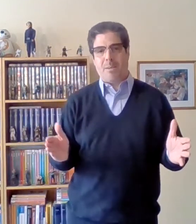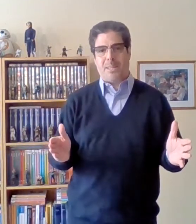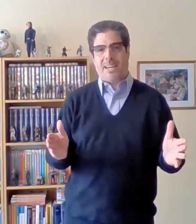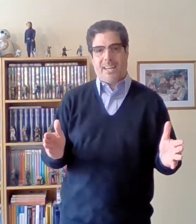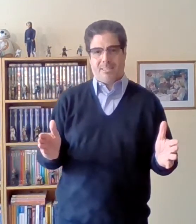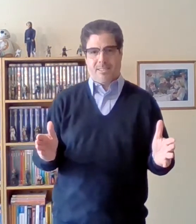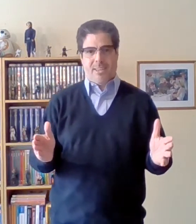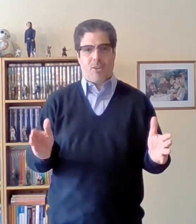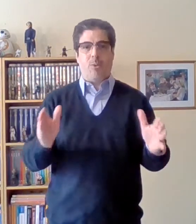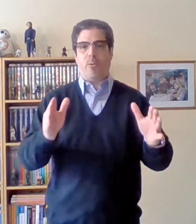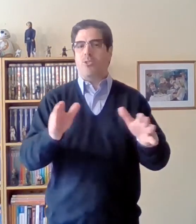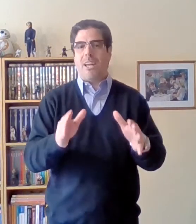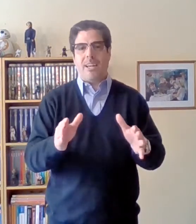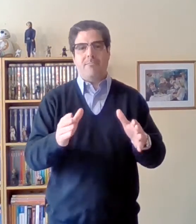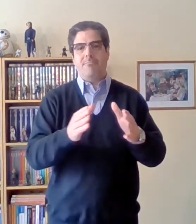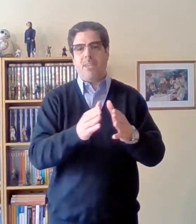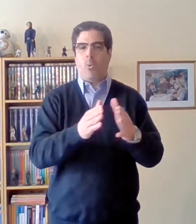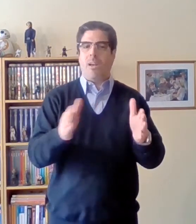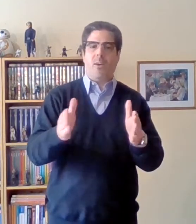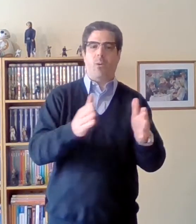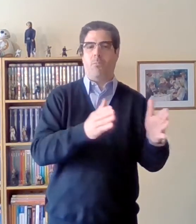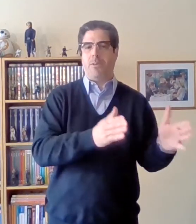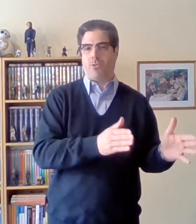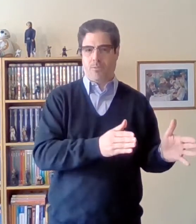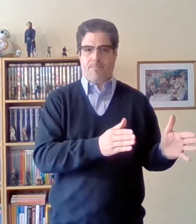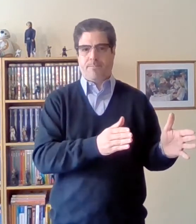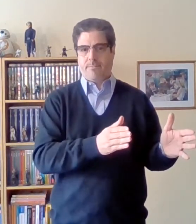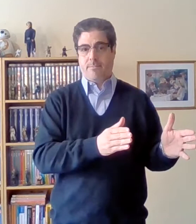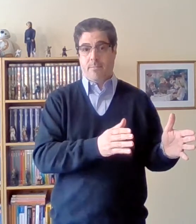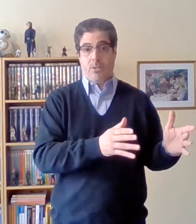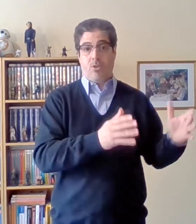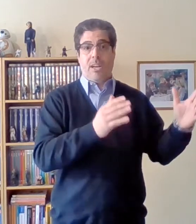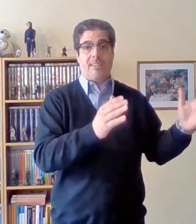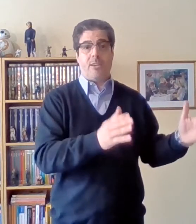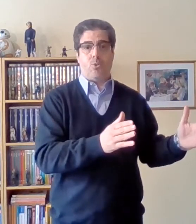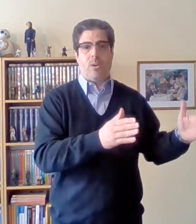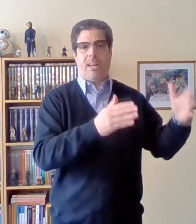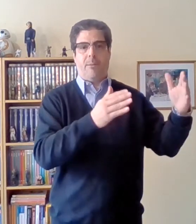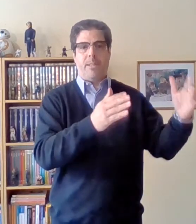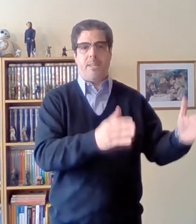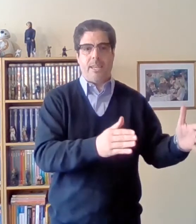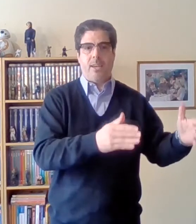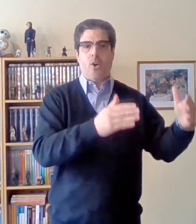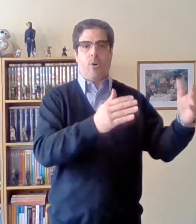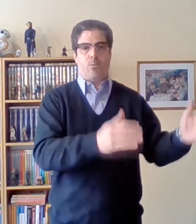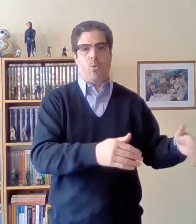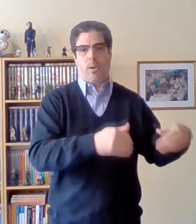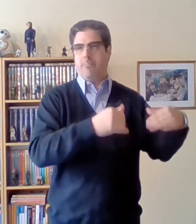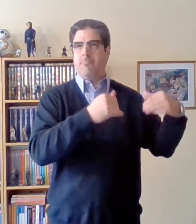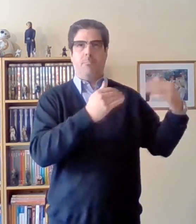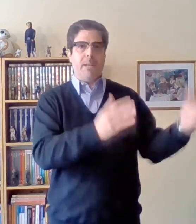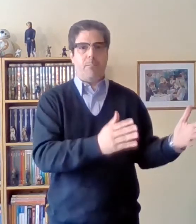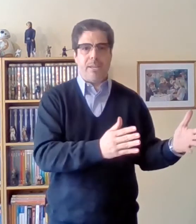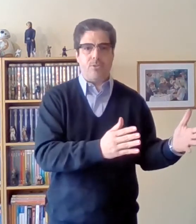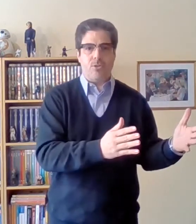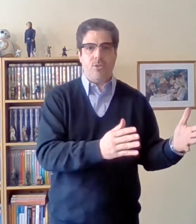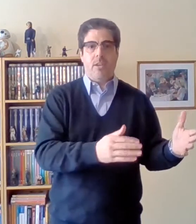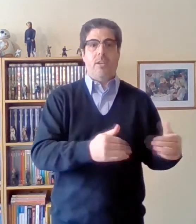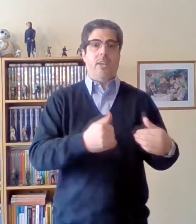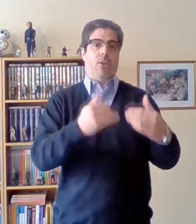ganancias es como que uno sale igual que cuando empezó yo las aceitunas las vendí obtuve mil pesos y con